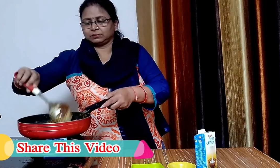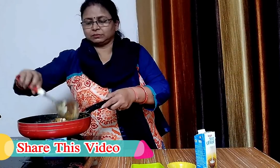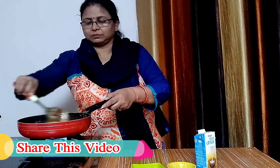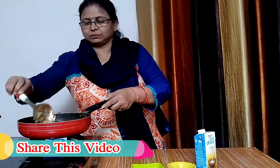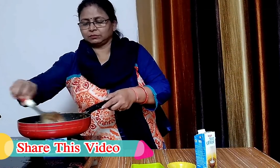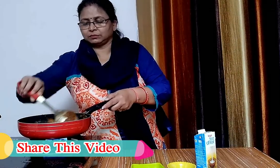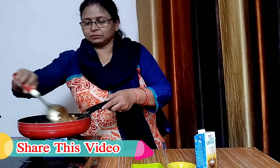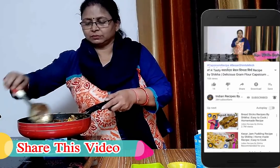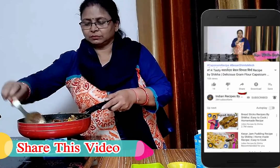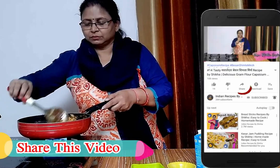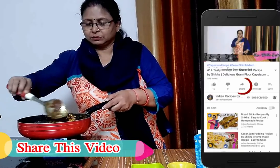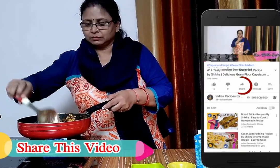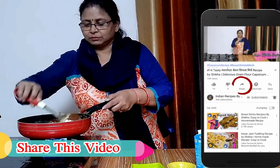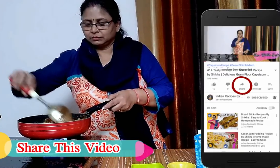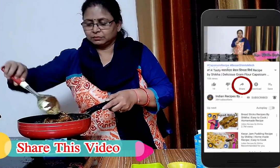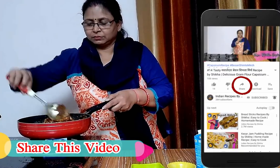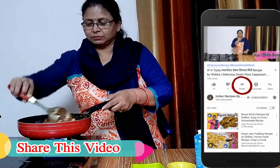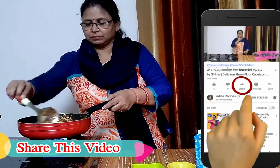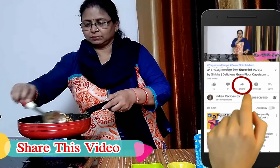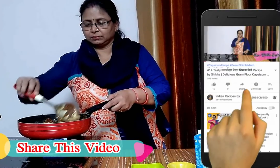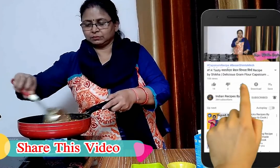और अच्छे से मिला कर गैस को बंद कर देंगे